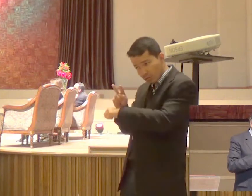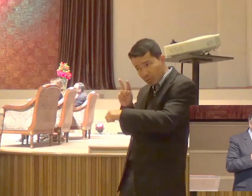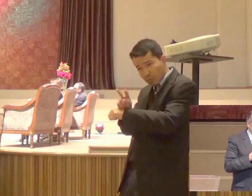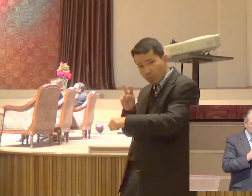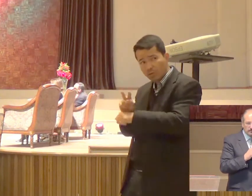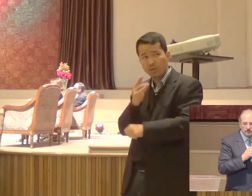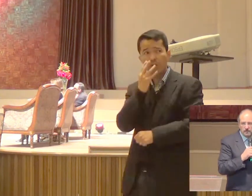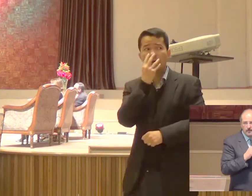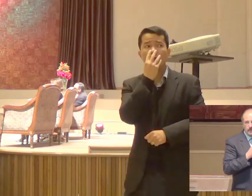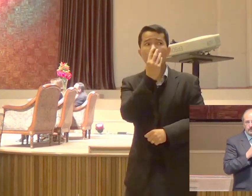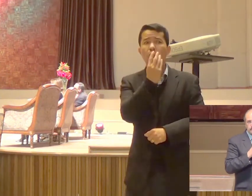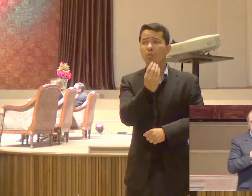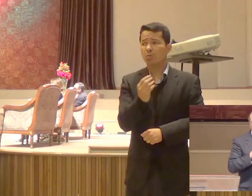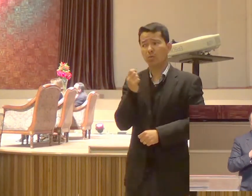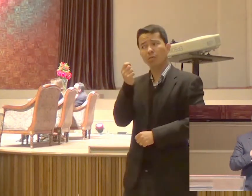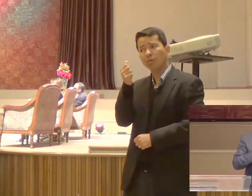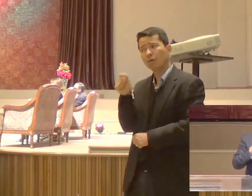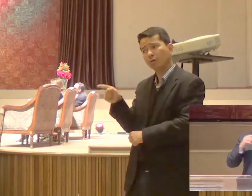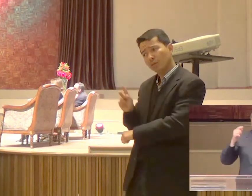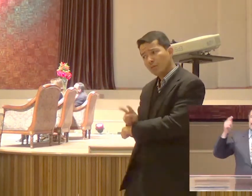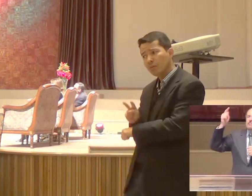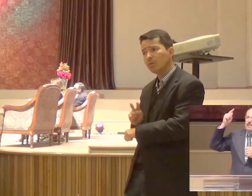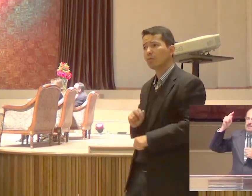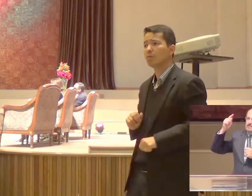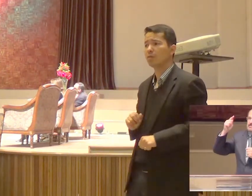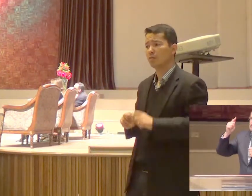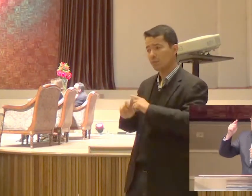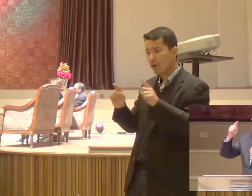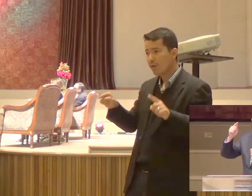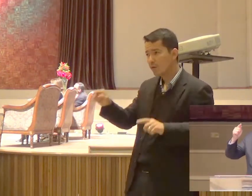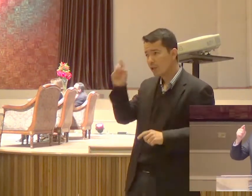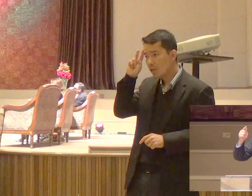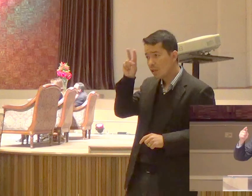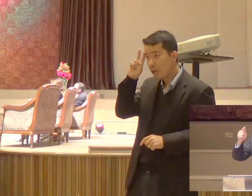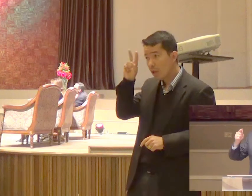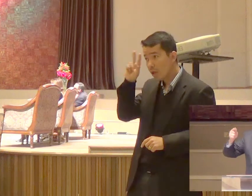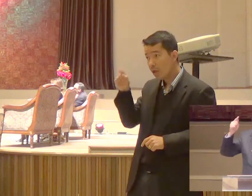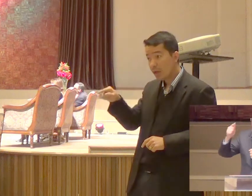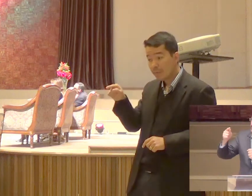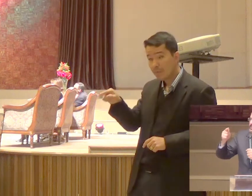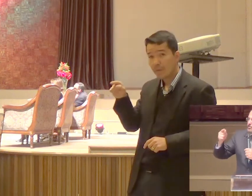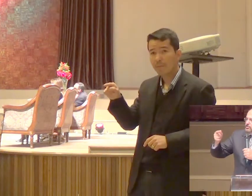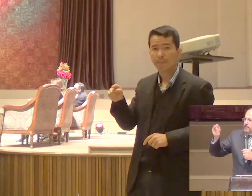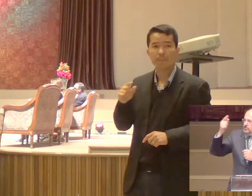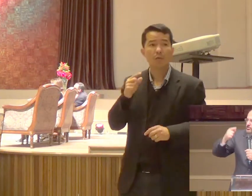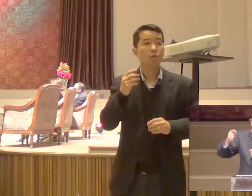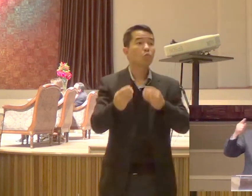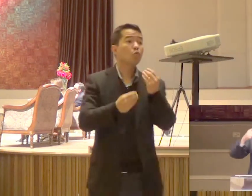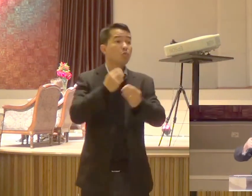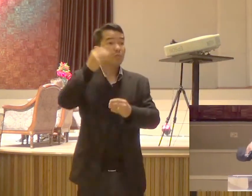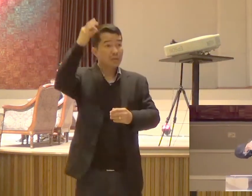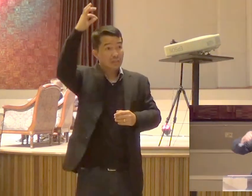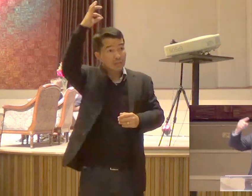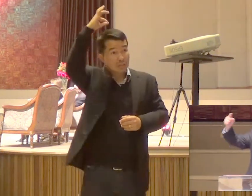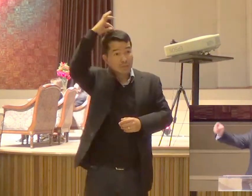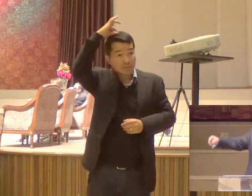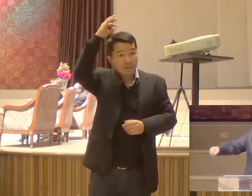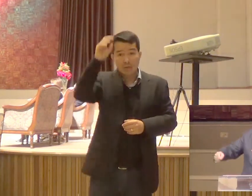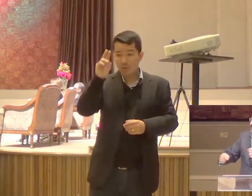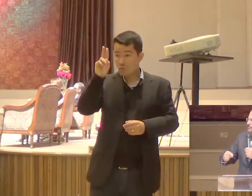Vigiem Agora lembrem-se De como que o Espírito Santo Me usou para admoestar vocês